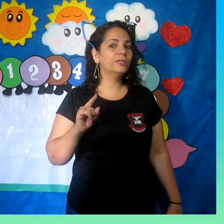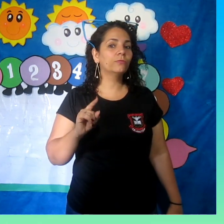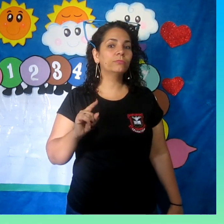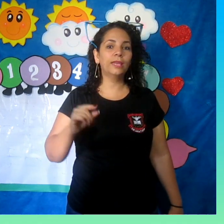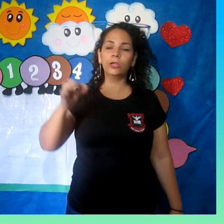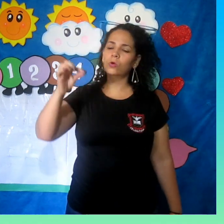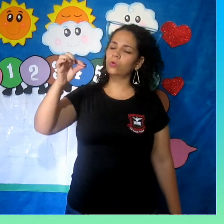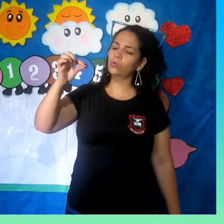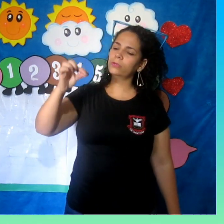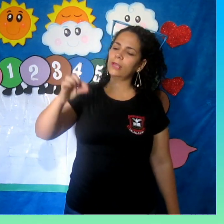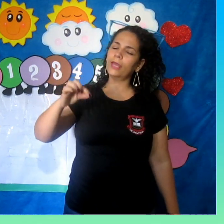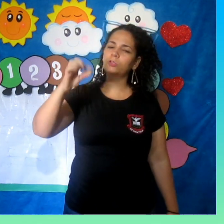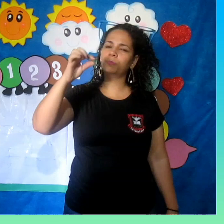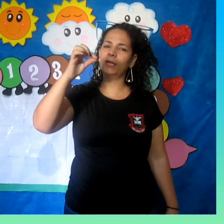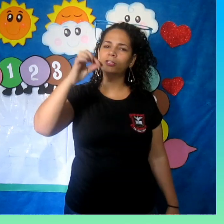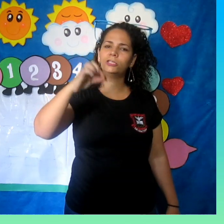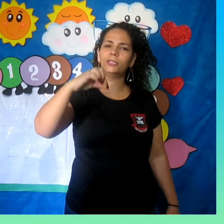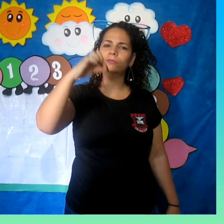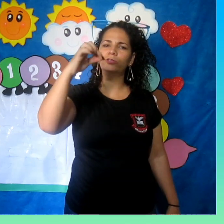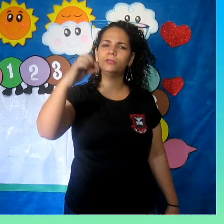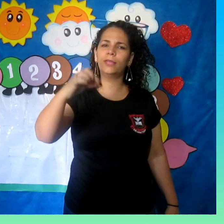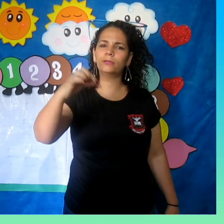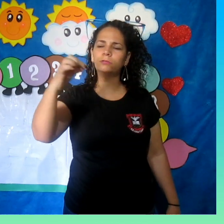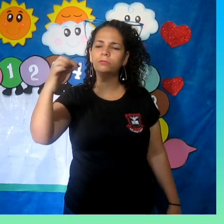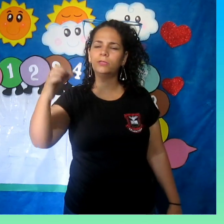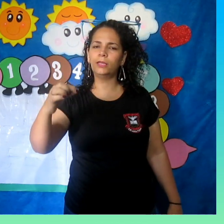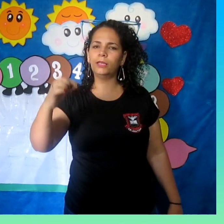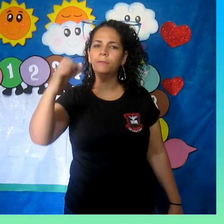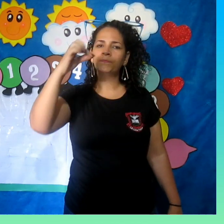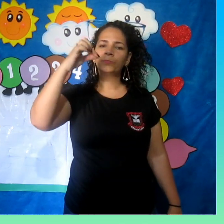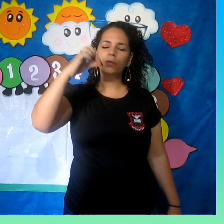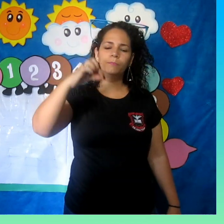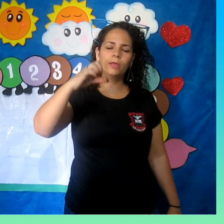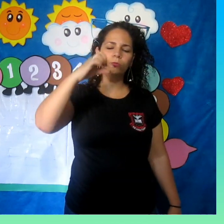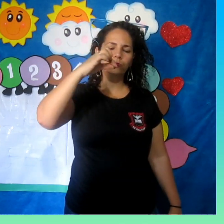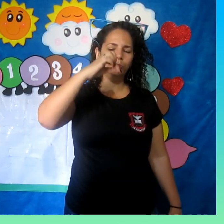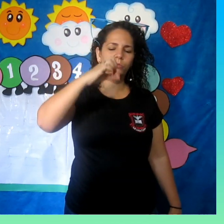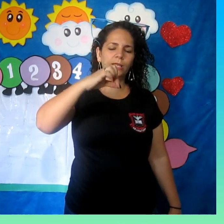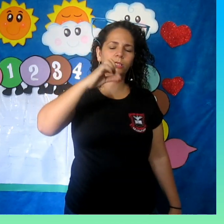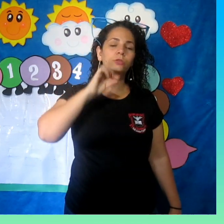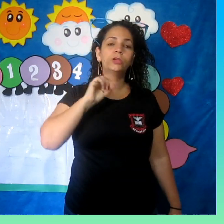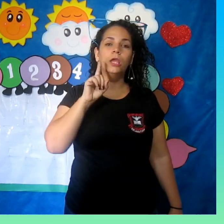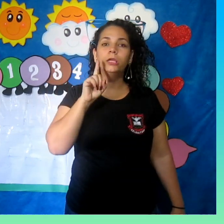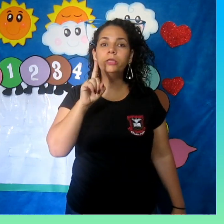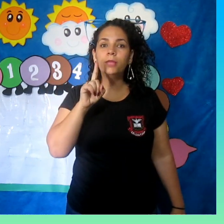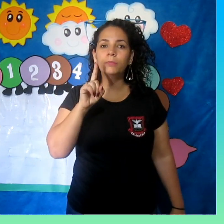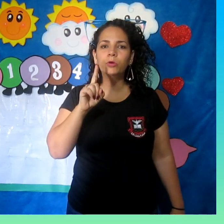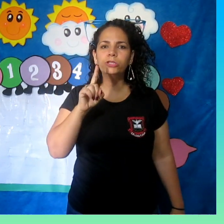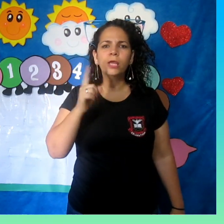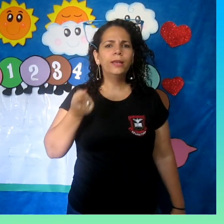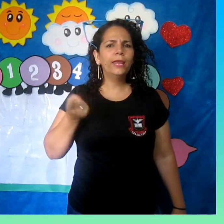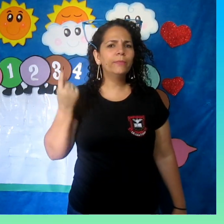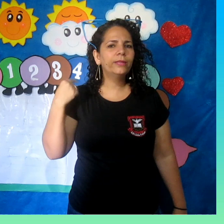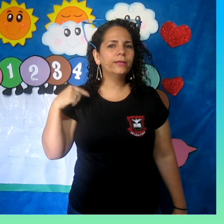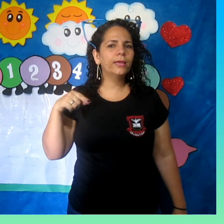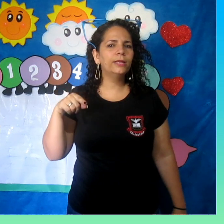vão ter que colocar os palitinhos dentro dele, pelos buraquinhos E depois, lembra daqueles